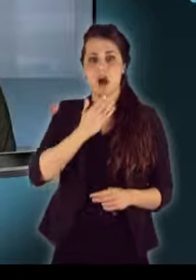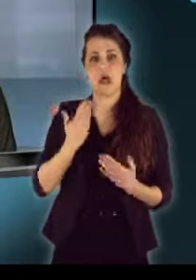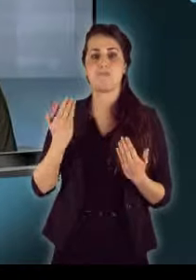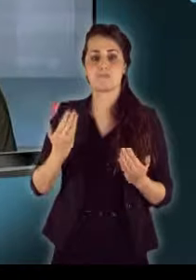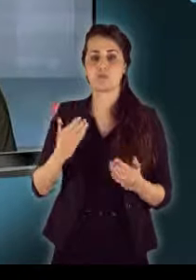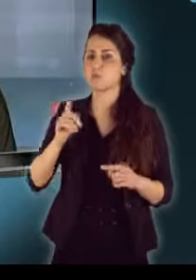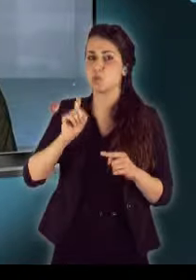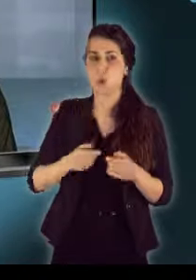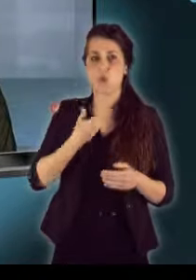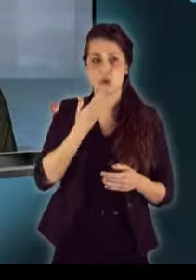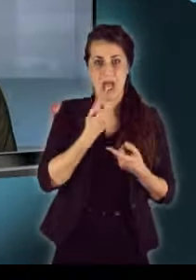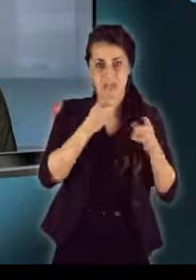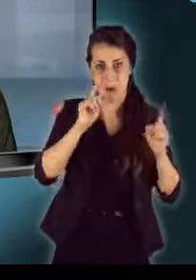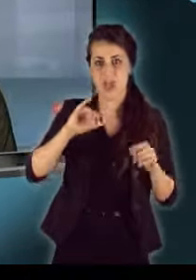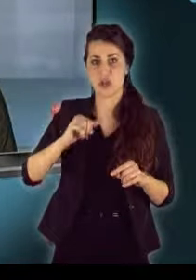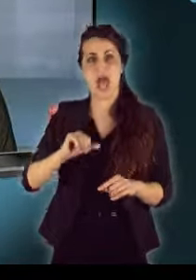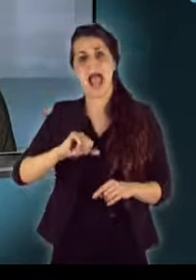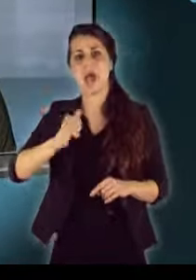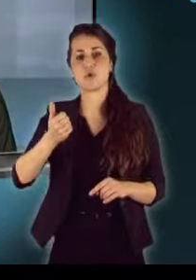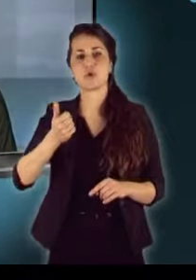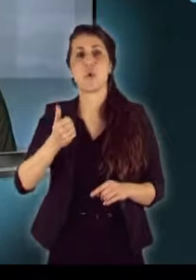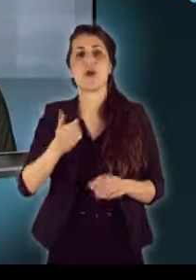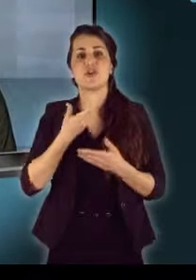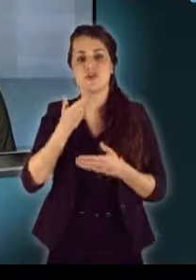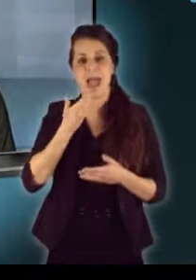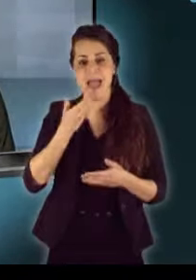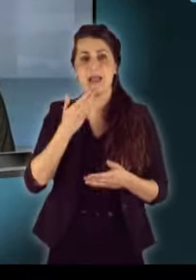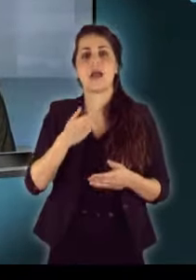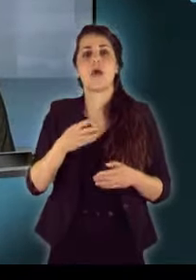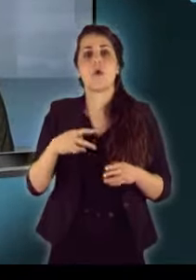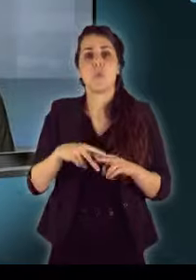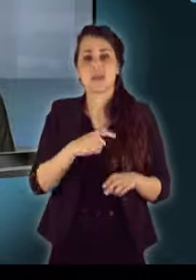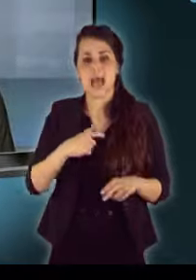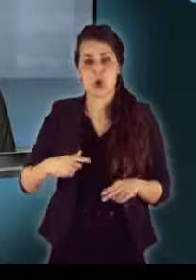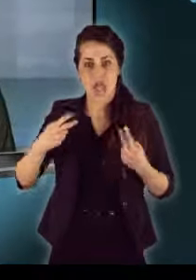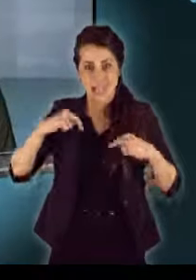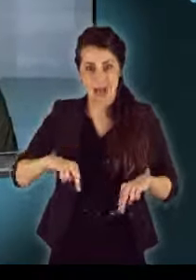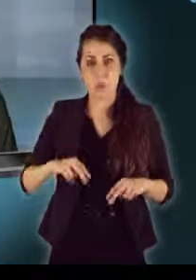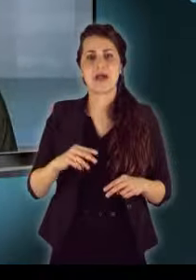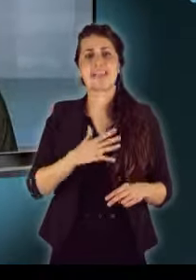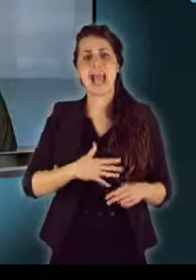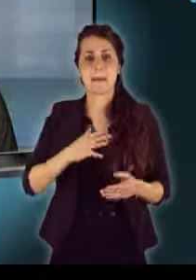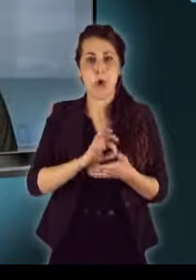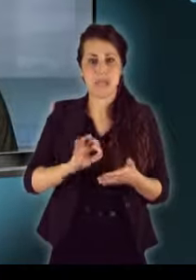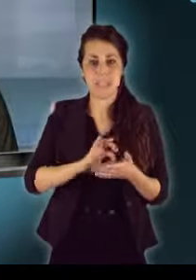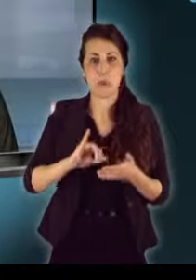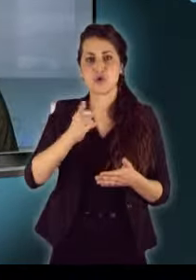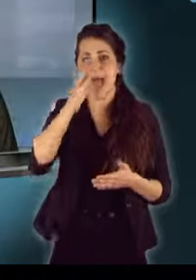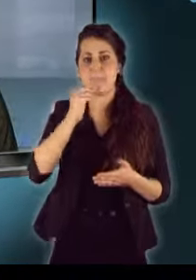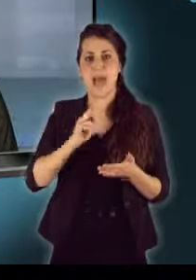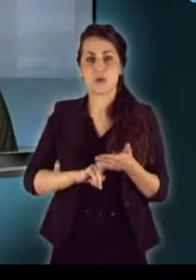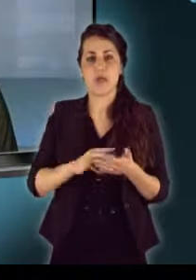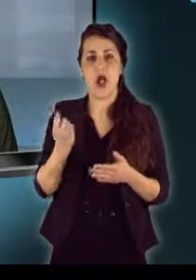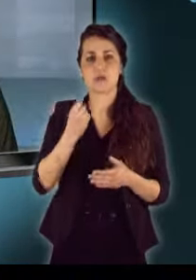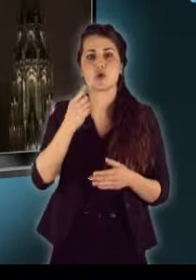utolsó csehszlovák és az első cseh köztársasági elnök, drámaíró és emberi jogi harcos vasárnap 75 éves korában